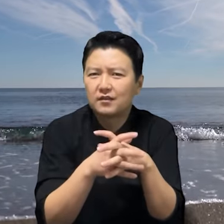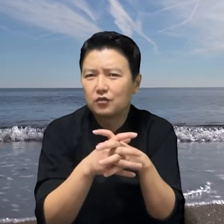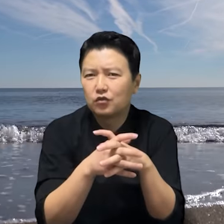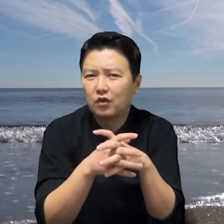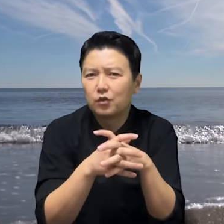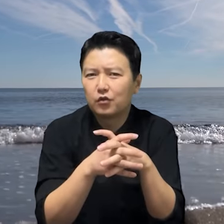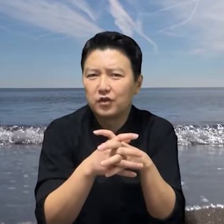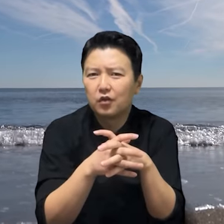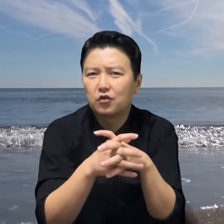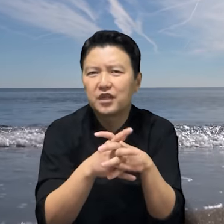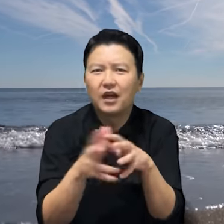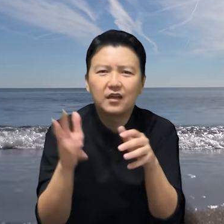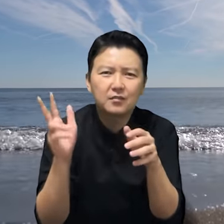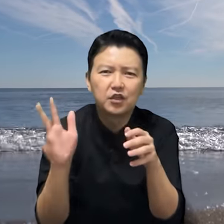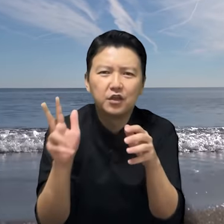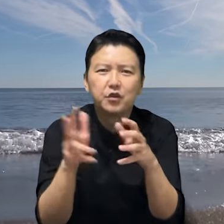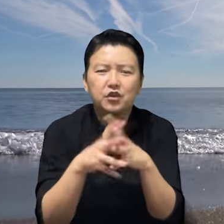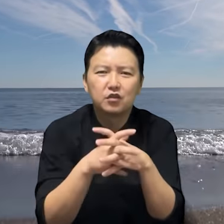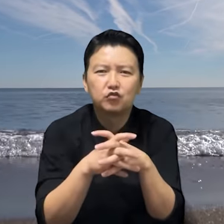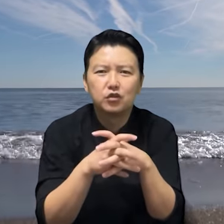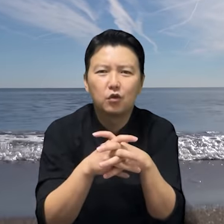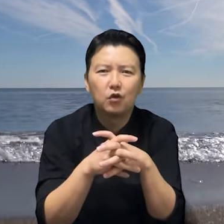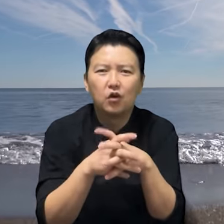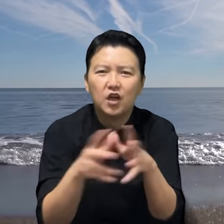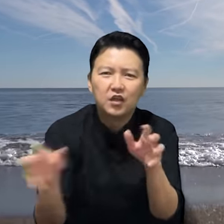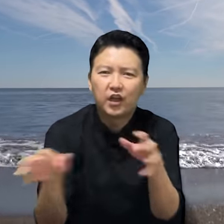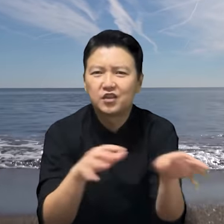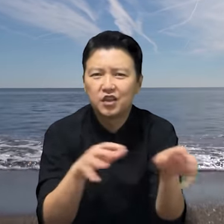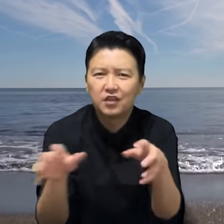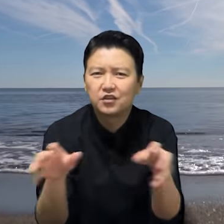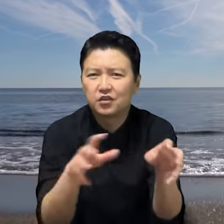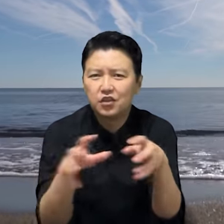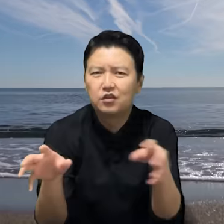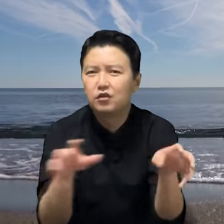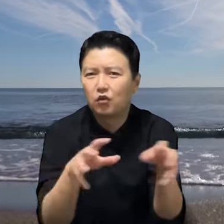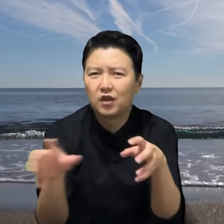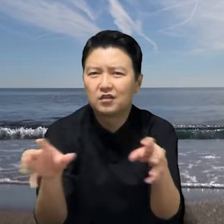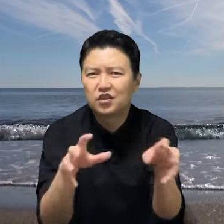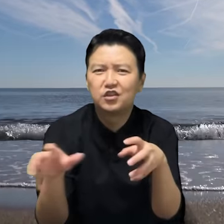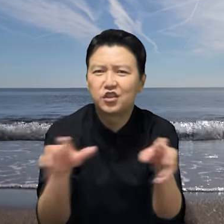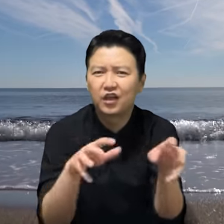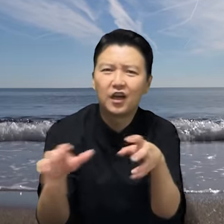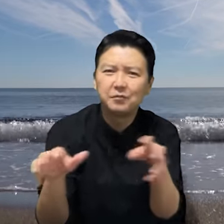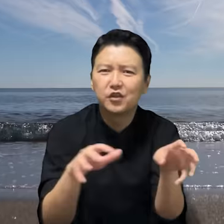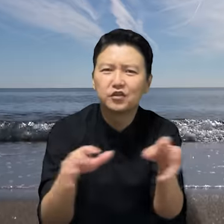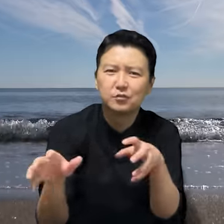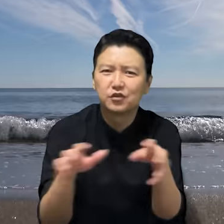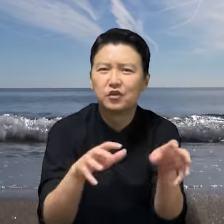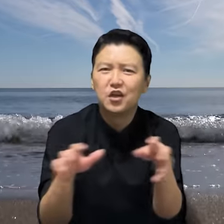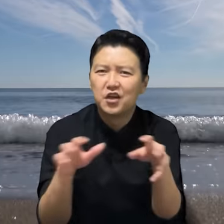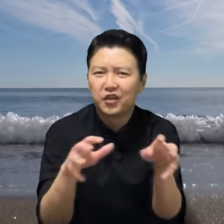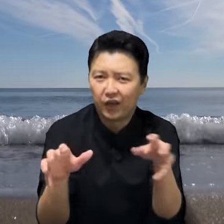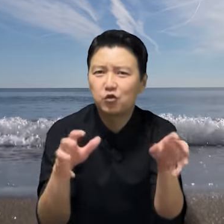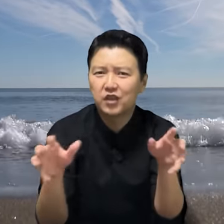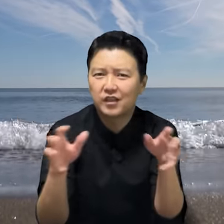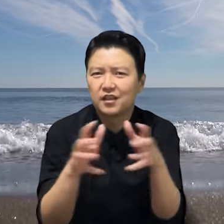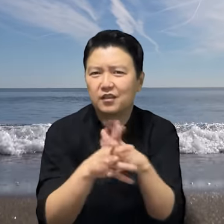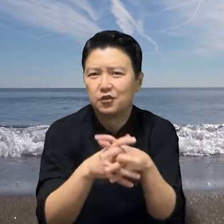자루를 얻어보겠다고 사람 3명이나 죽이고 택시 안에서 이틀 동안 그 시체랑 함께 있으면서 개고생했잖아요.